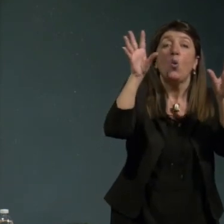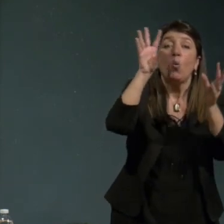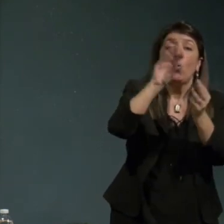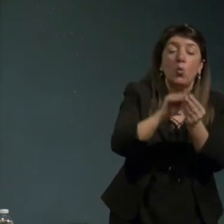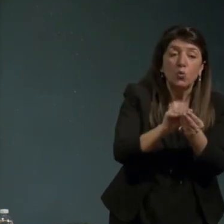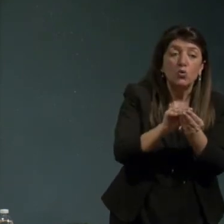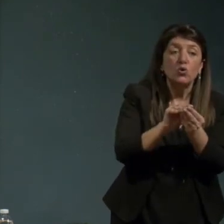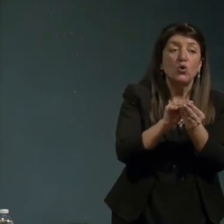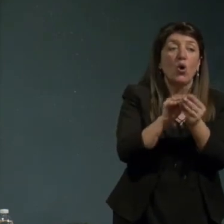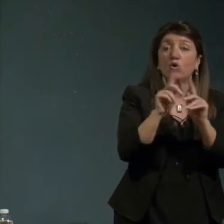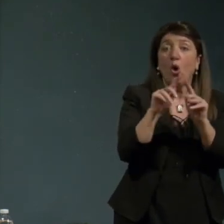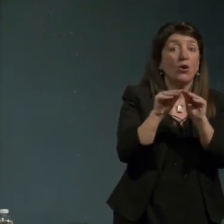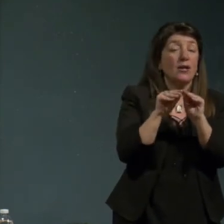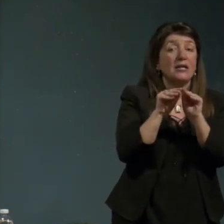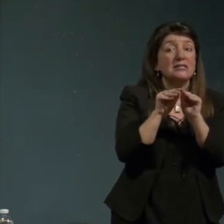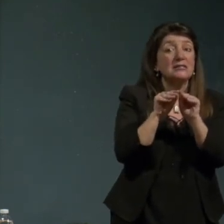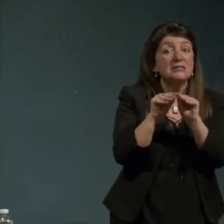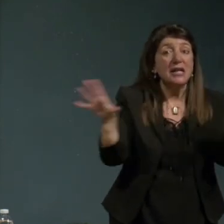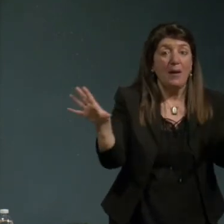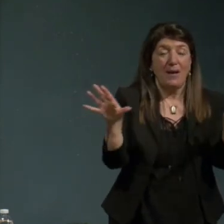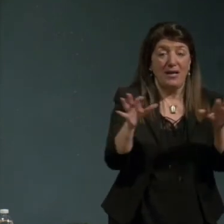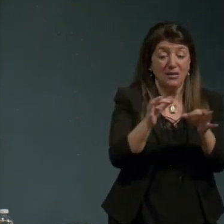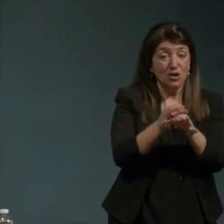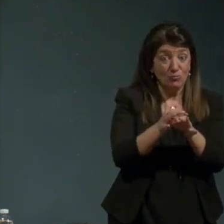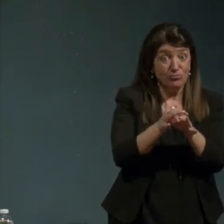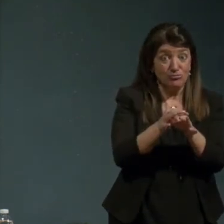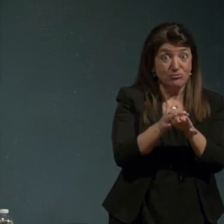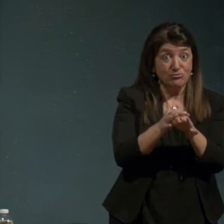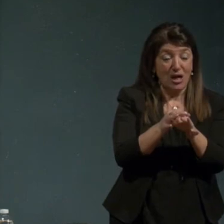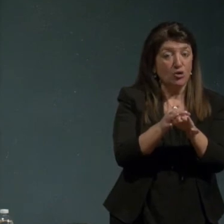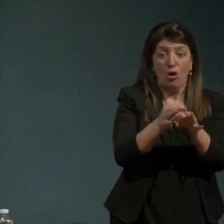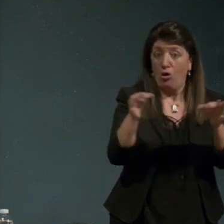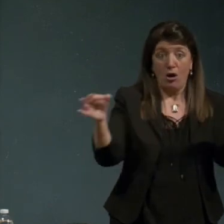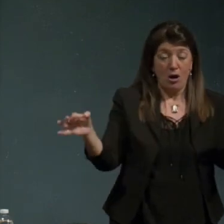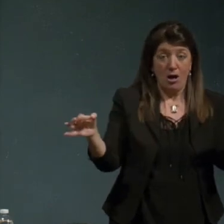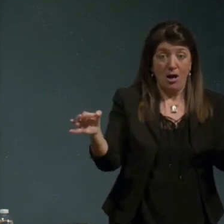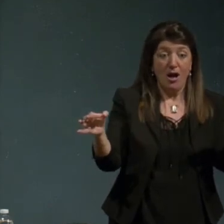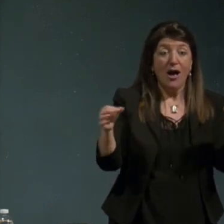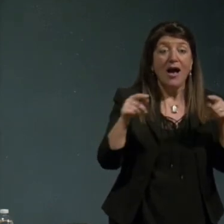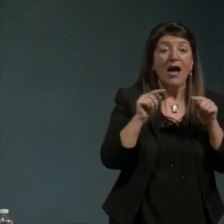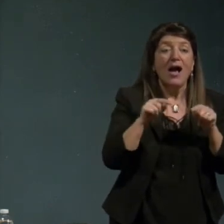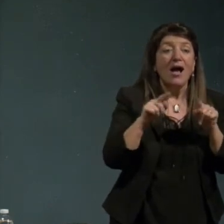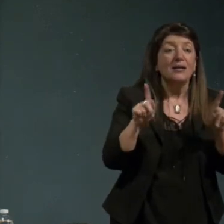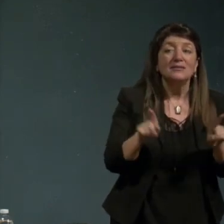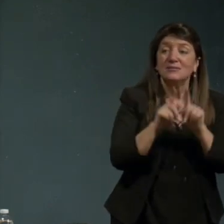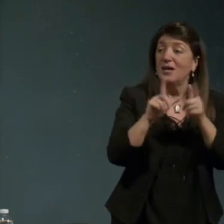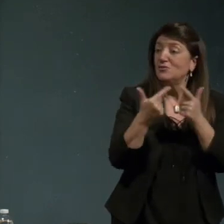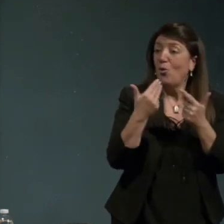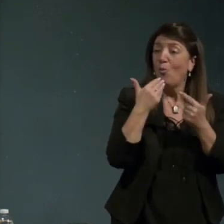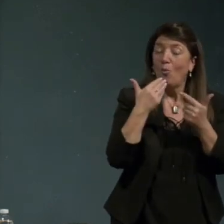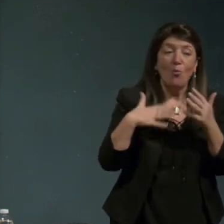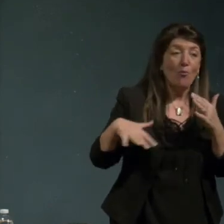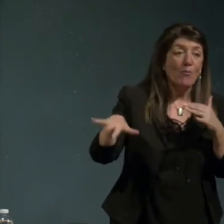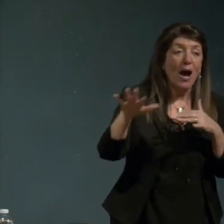relazione processo di relianza e in lo stesso tempo il processo